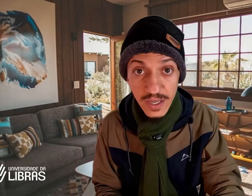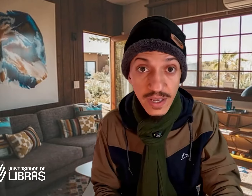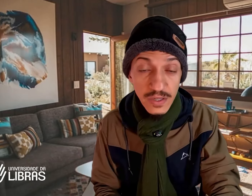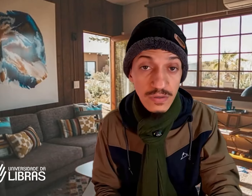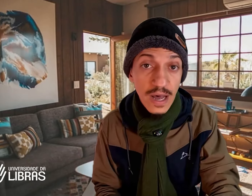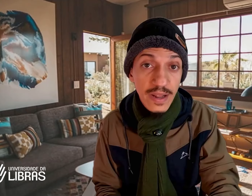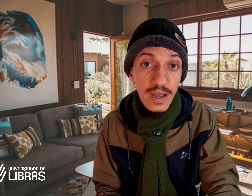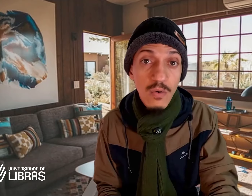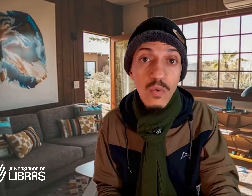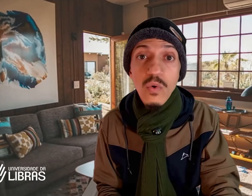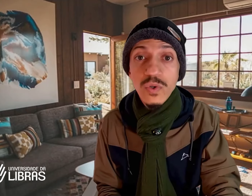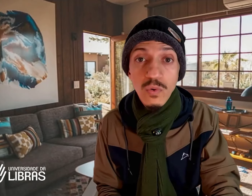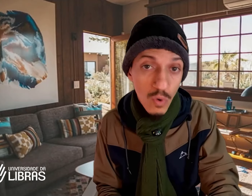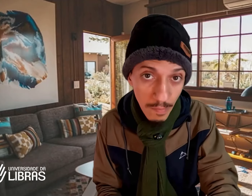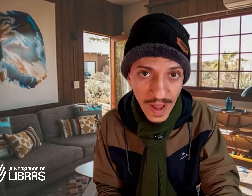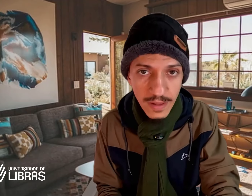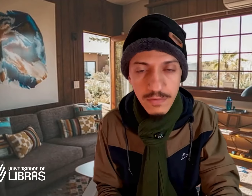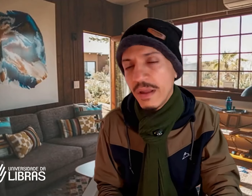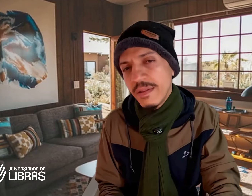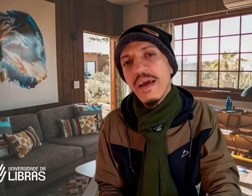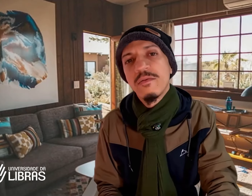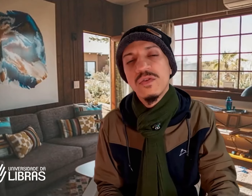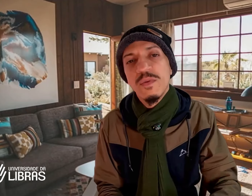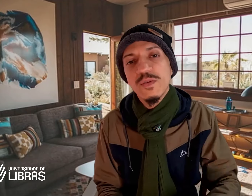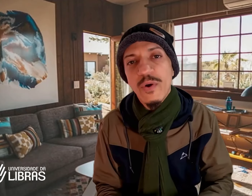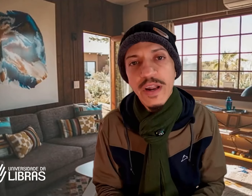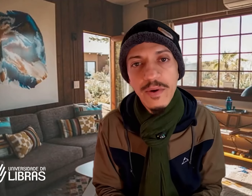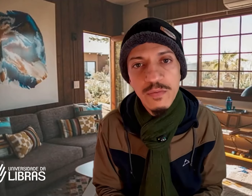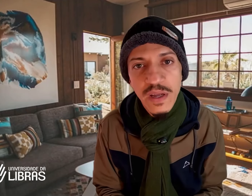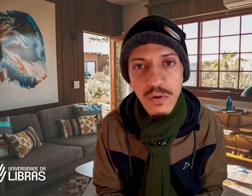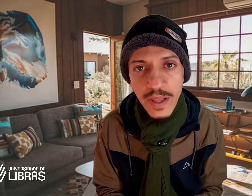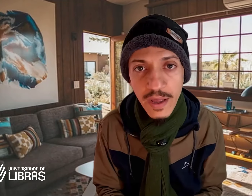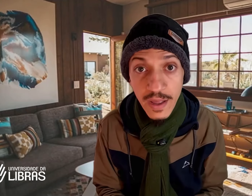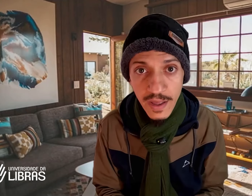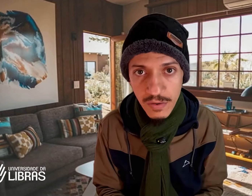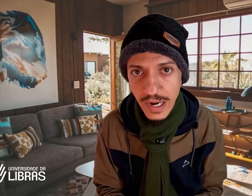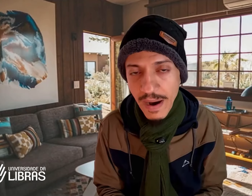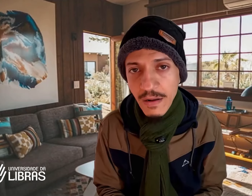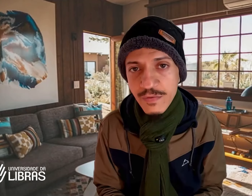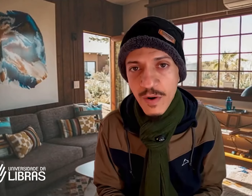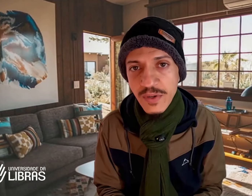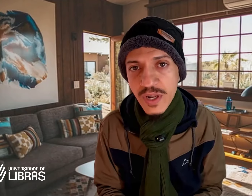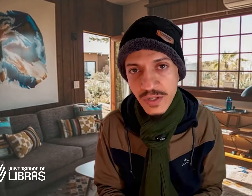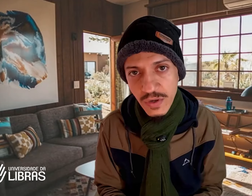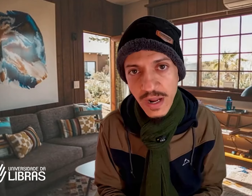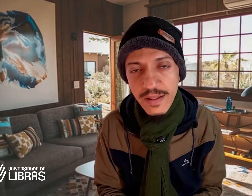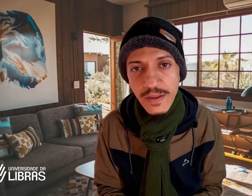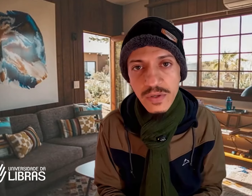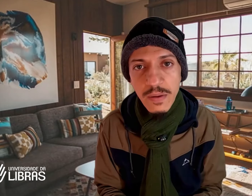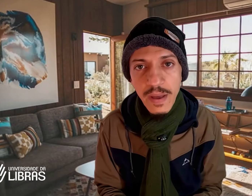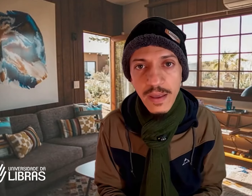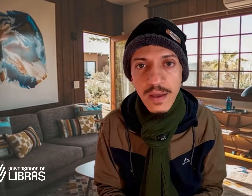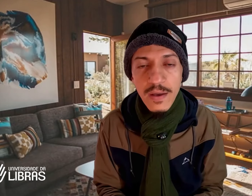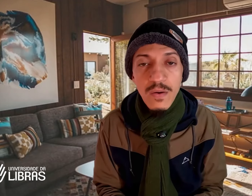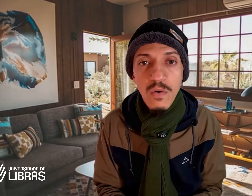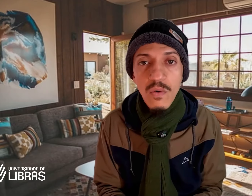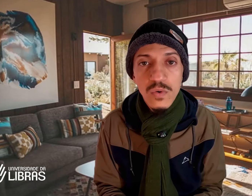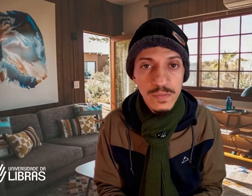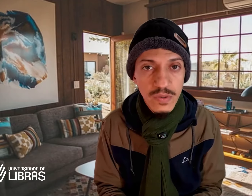isso daria um curso completo, e dentro dos meus programas de mentoria, eu trabalho de forma direcionada, isso também, com os meus